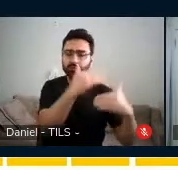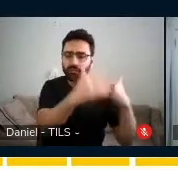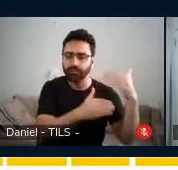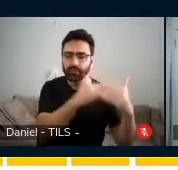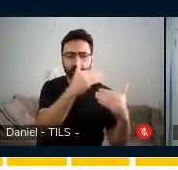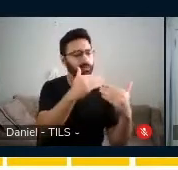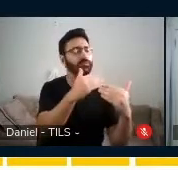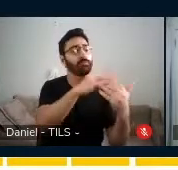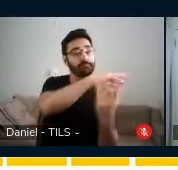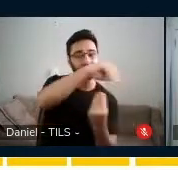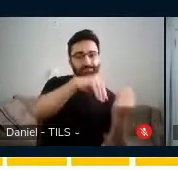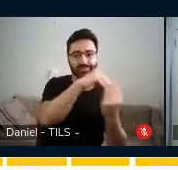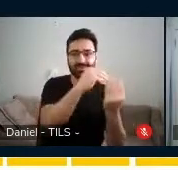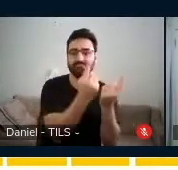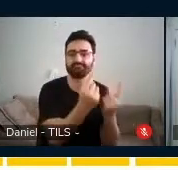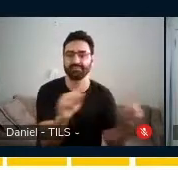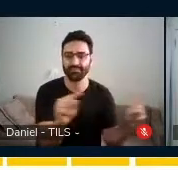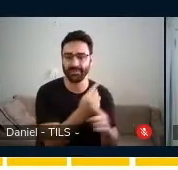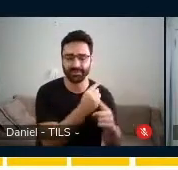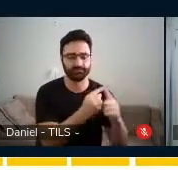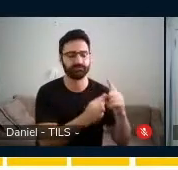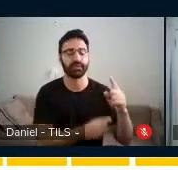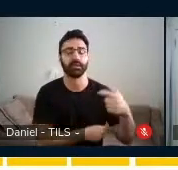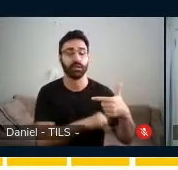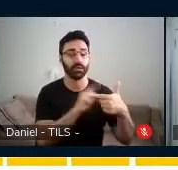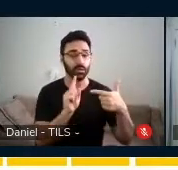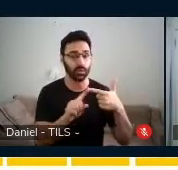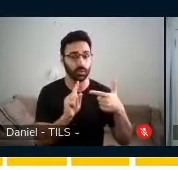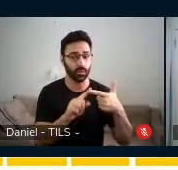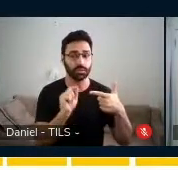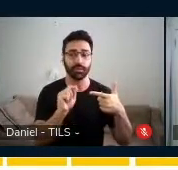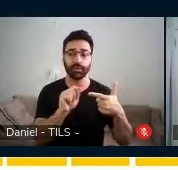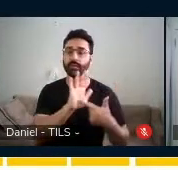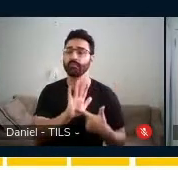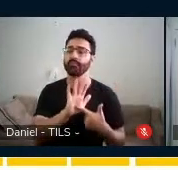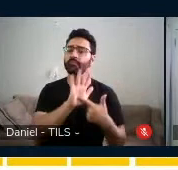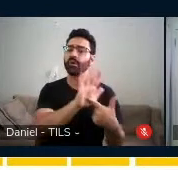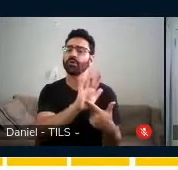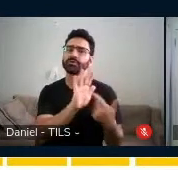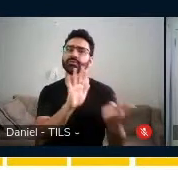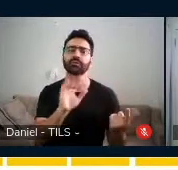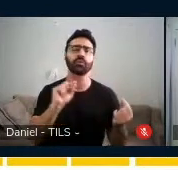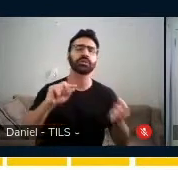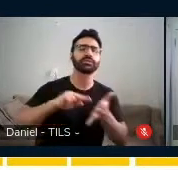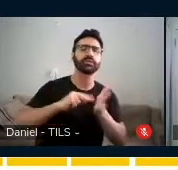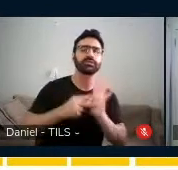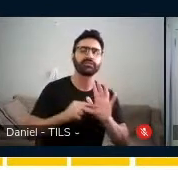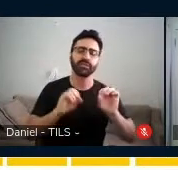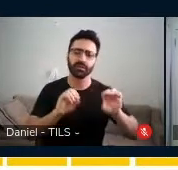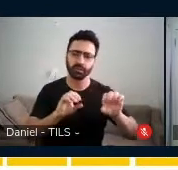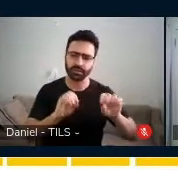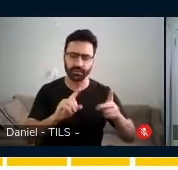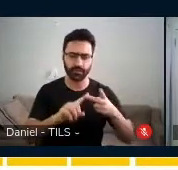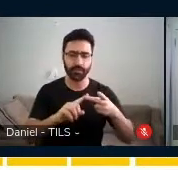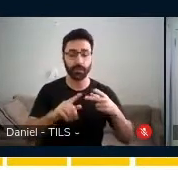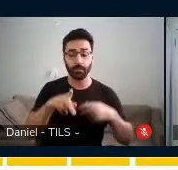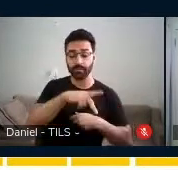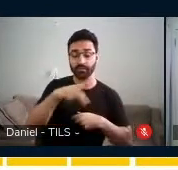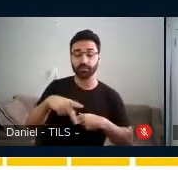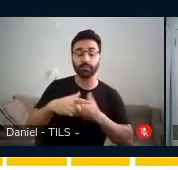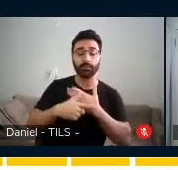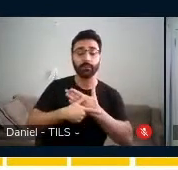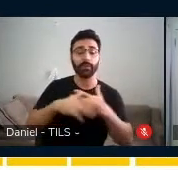musicalidade. O capítulo 2, ele aponta o que entendemos por educação, o papel do professor